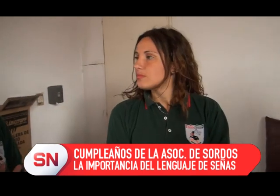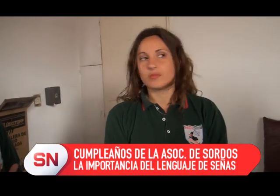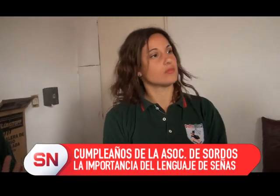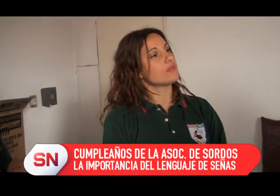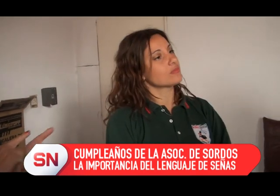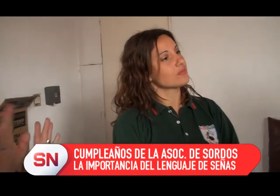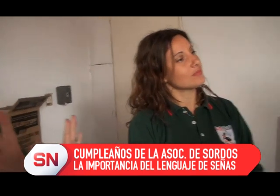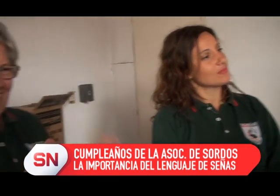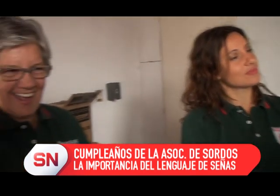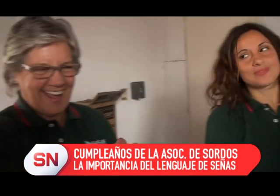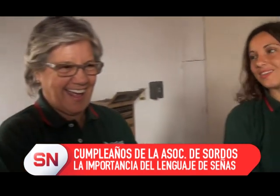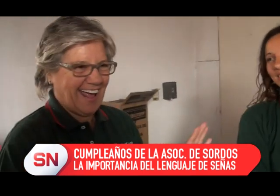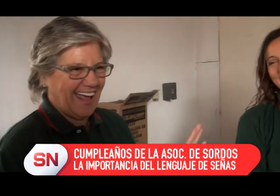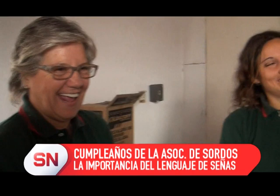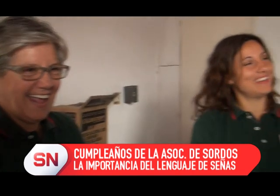¿No? No, no.